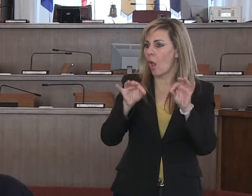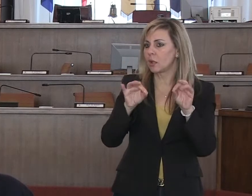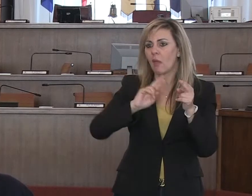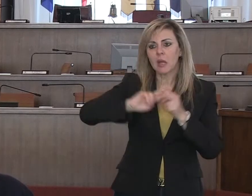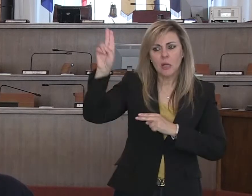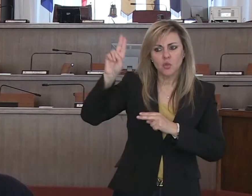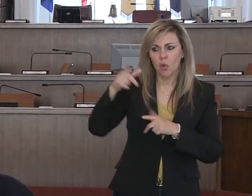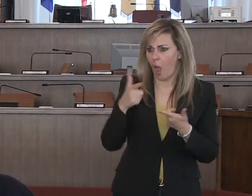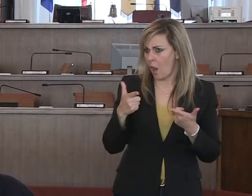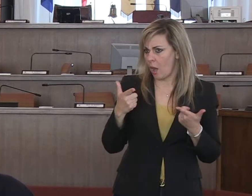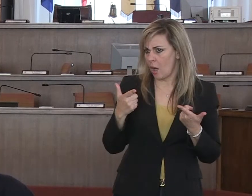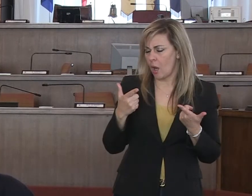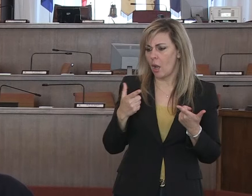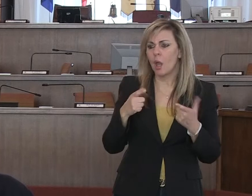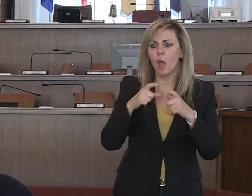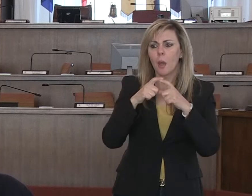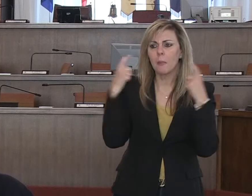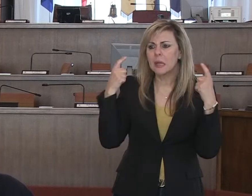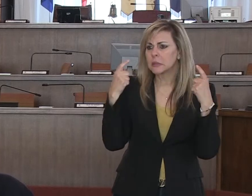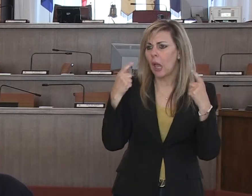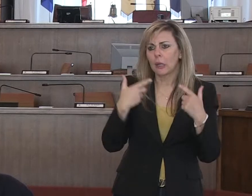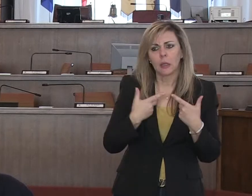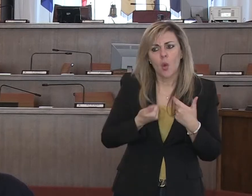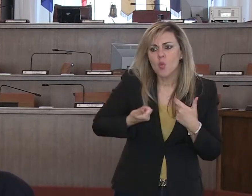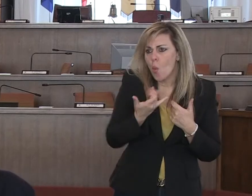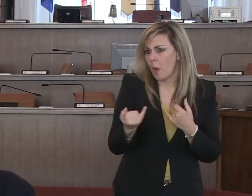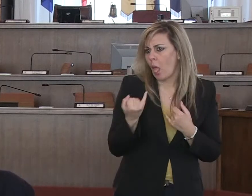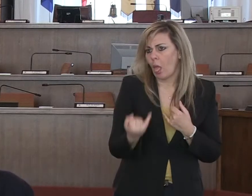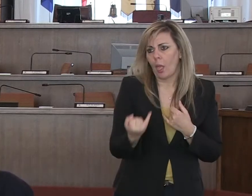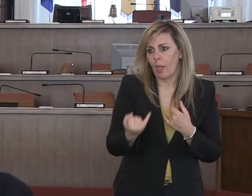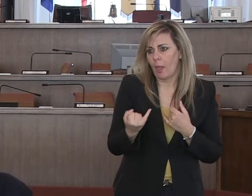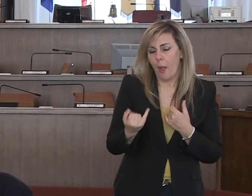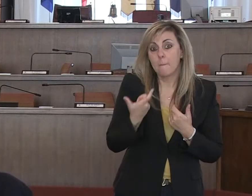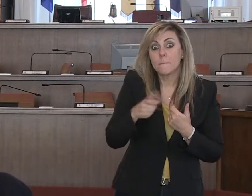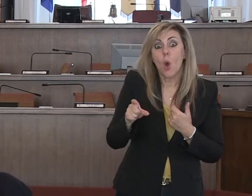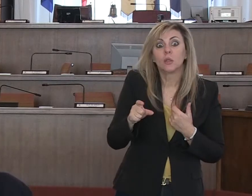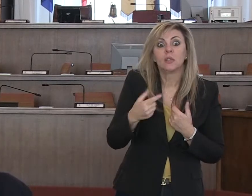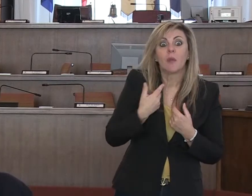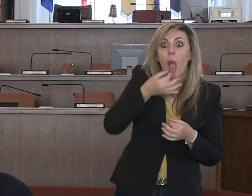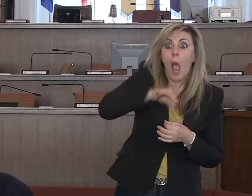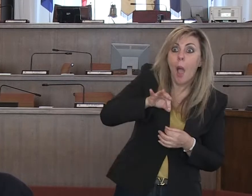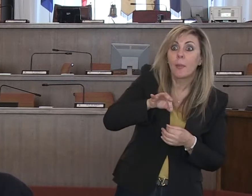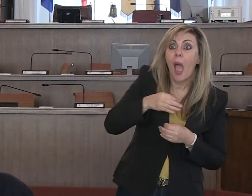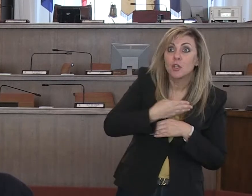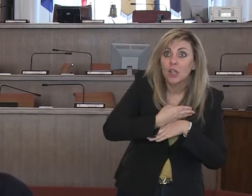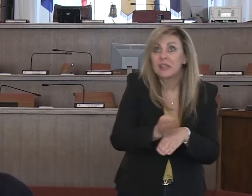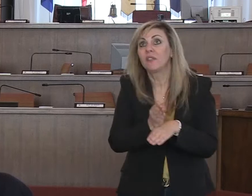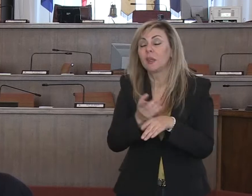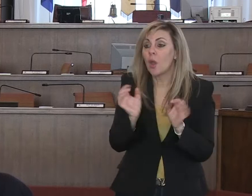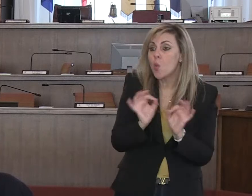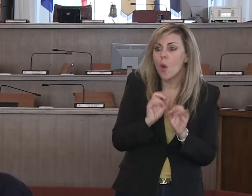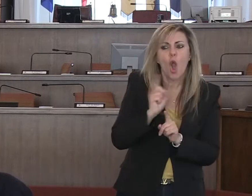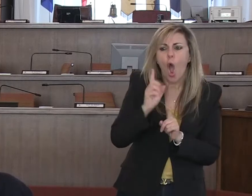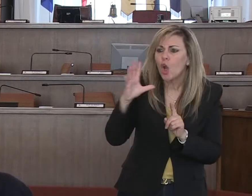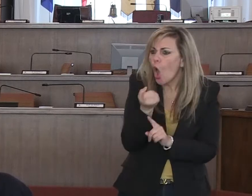e internazionale, abbiamo scorte molto limitate, quindi non perché non siamo stati in grado di distribuirle, ma soltanto perché non si